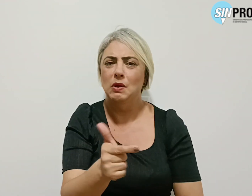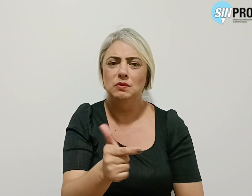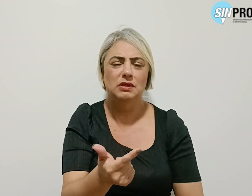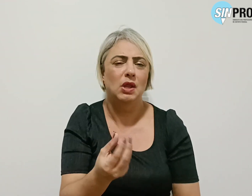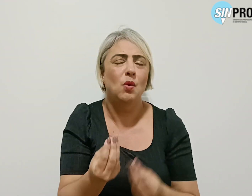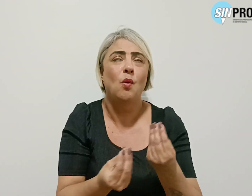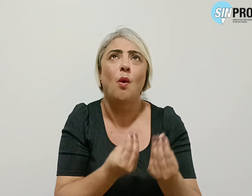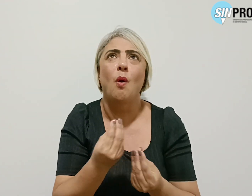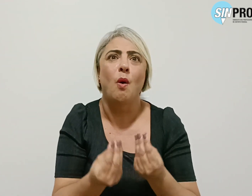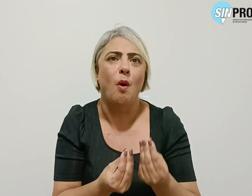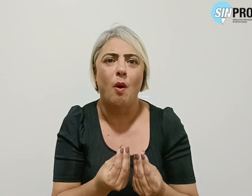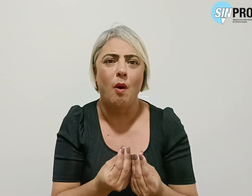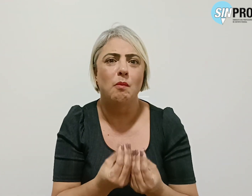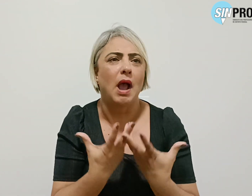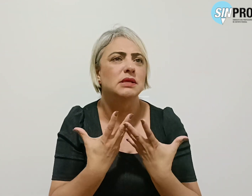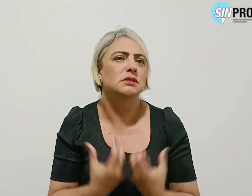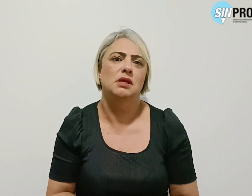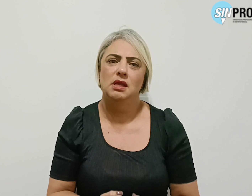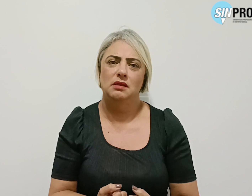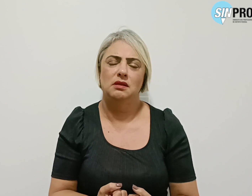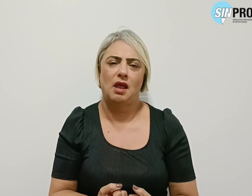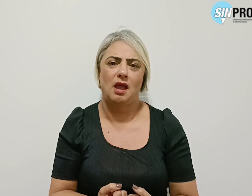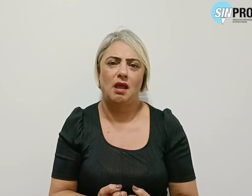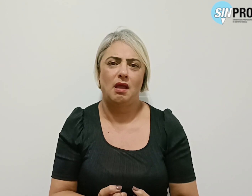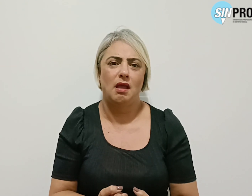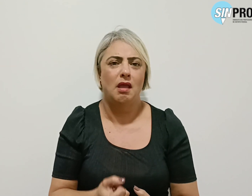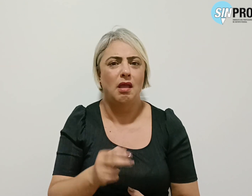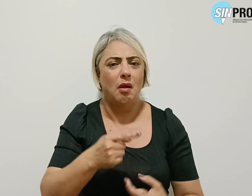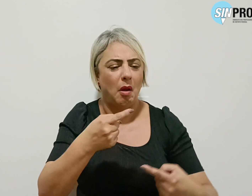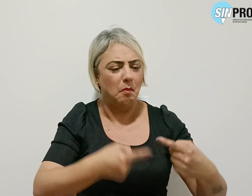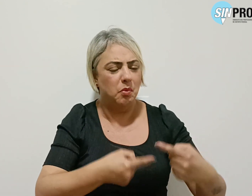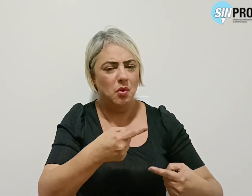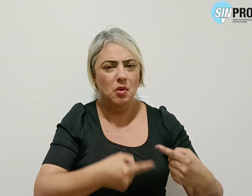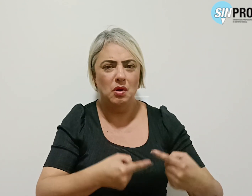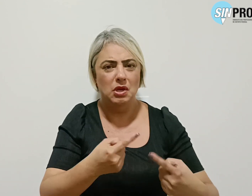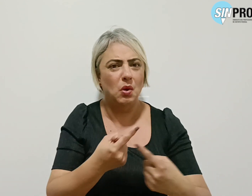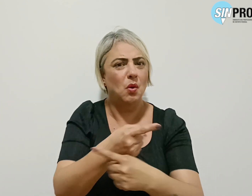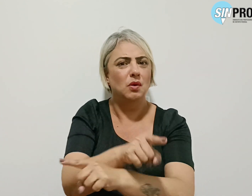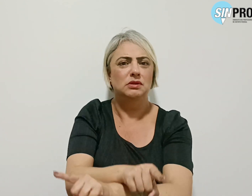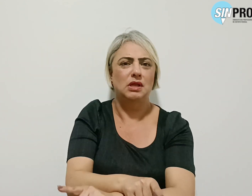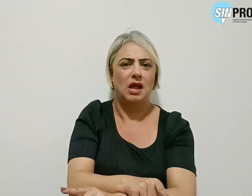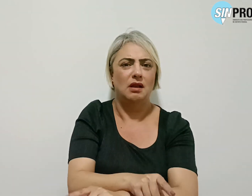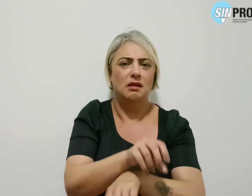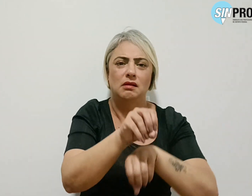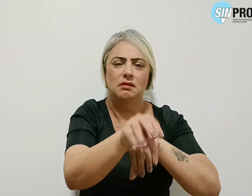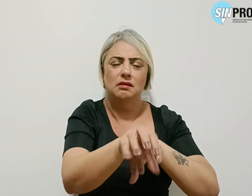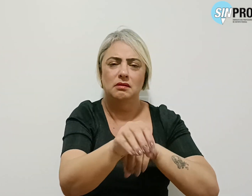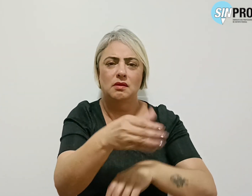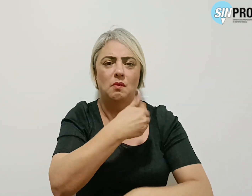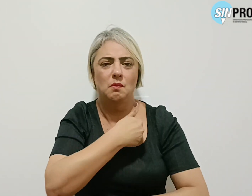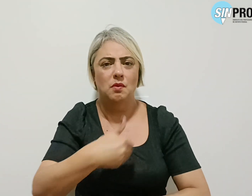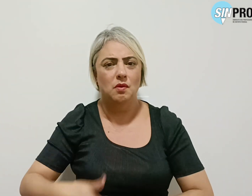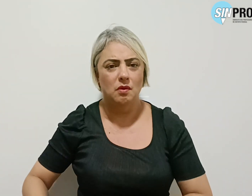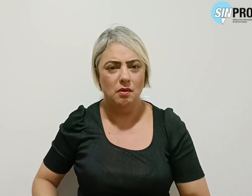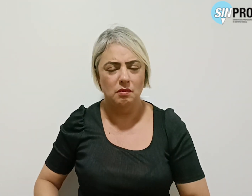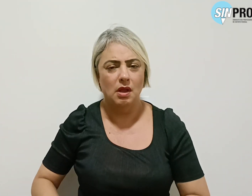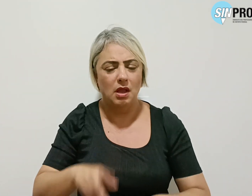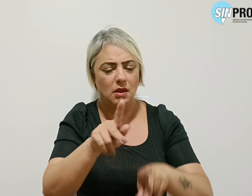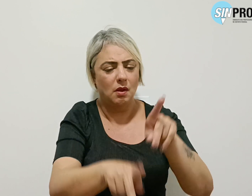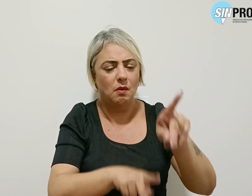condições de admitir a aplicação de uma política contrária à educação pública e ao povo do Distrito